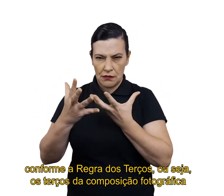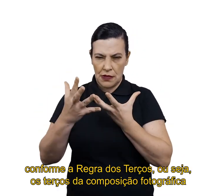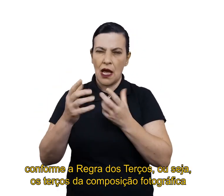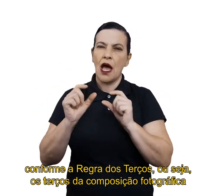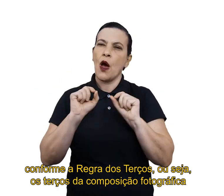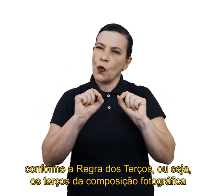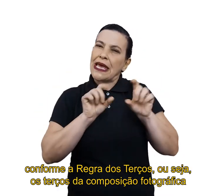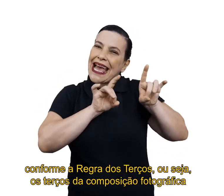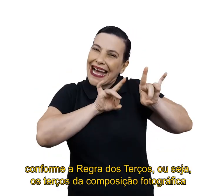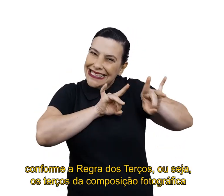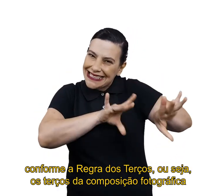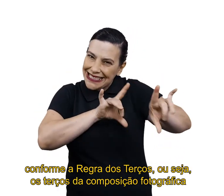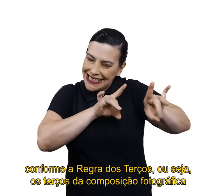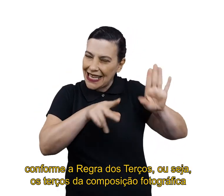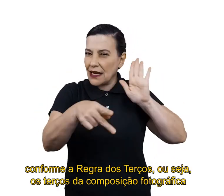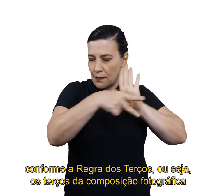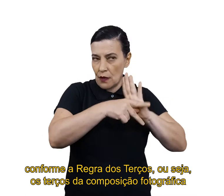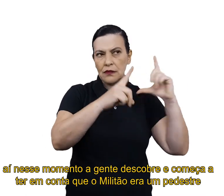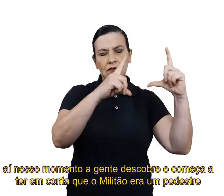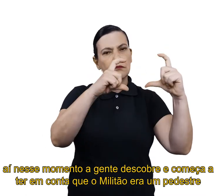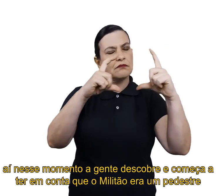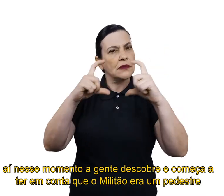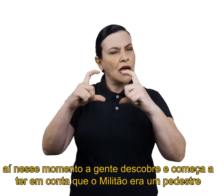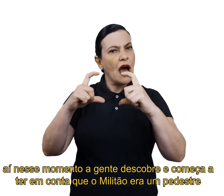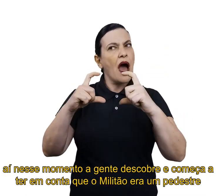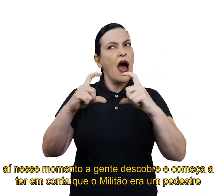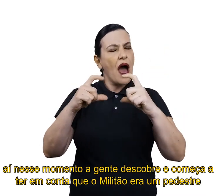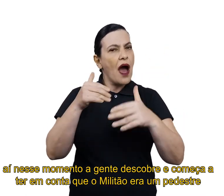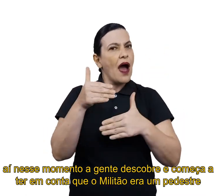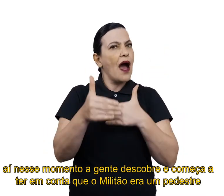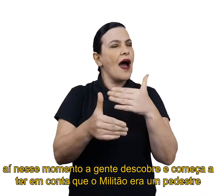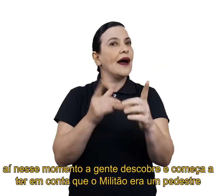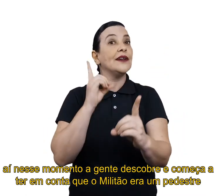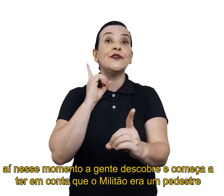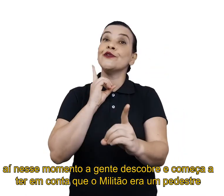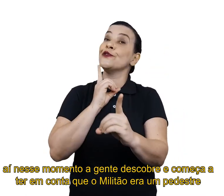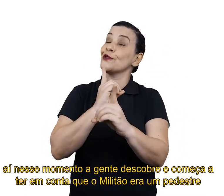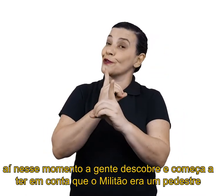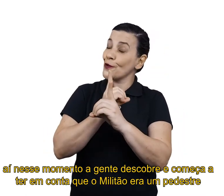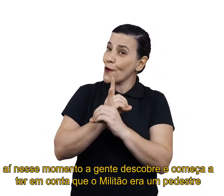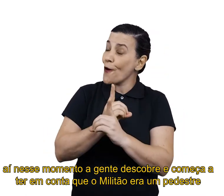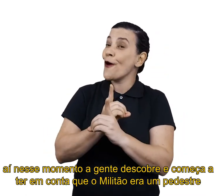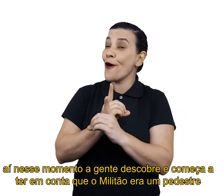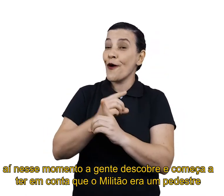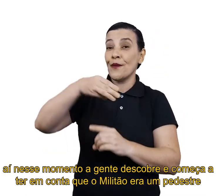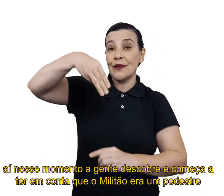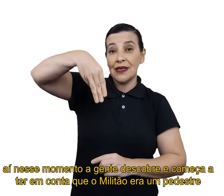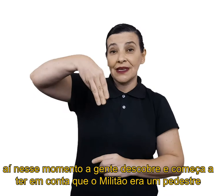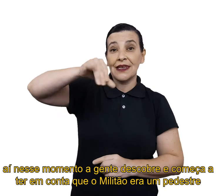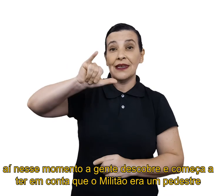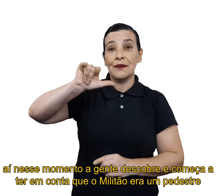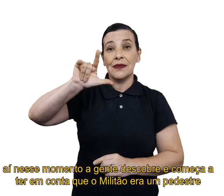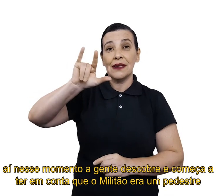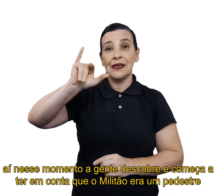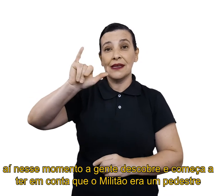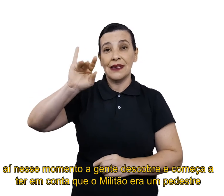seja, nos terços da composição fotográfica, aí, nesse momento, a gente descobre, começa a ter em conta que o Militão